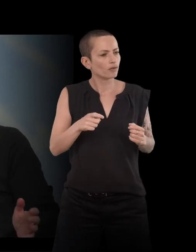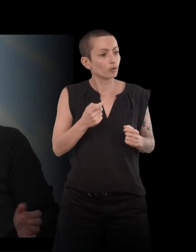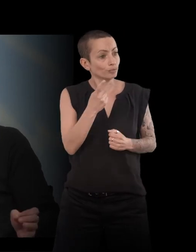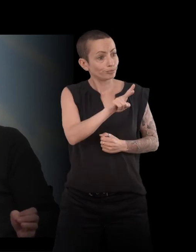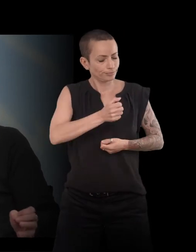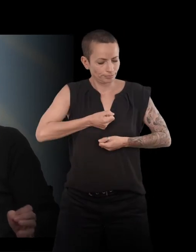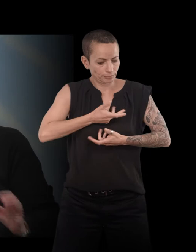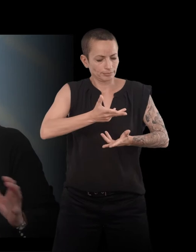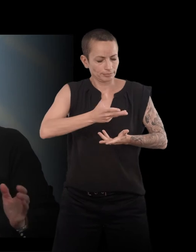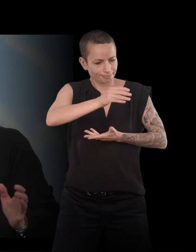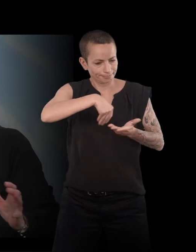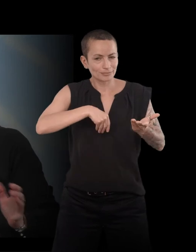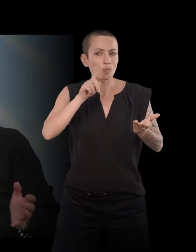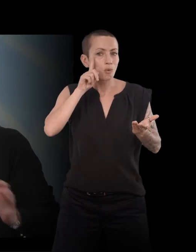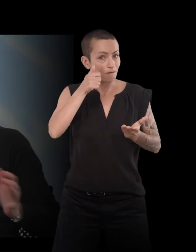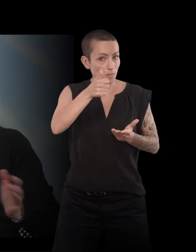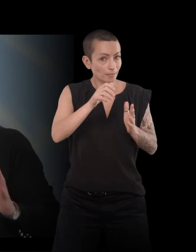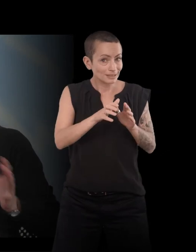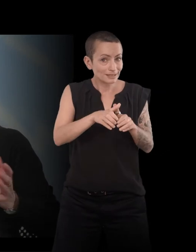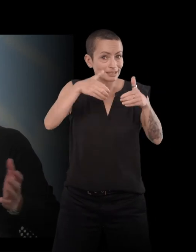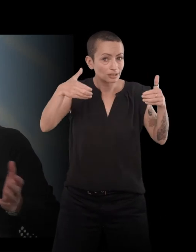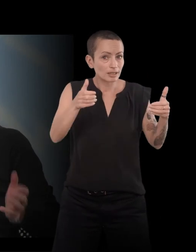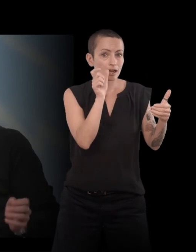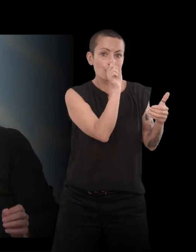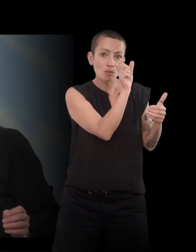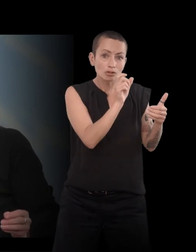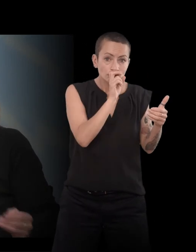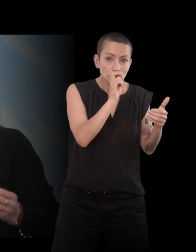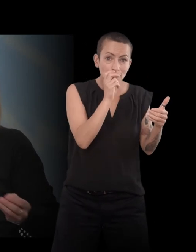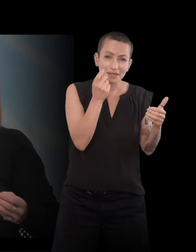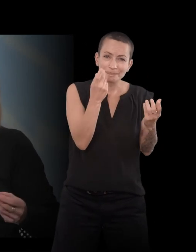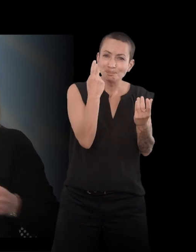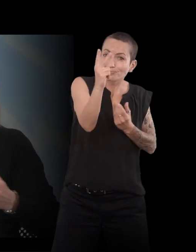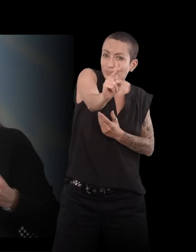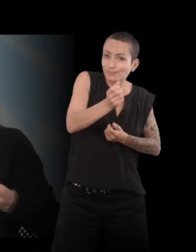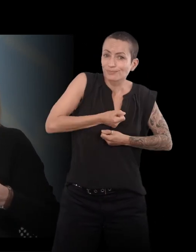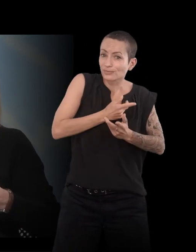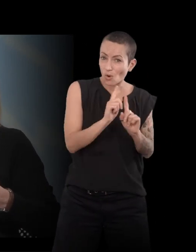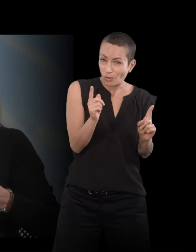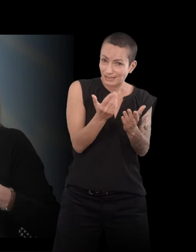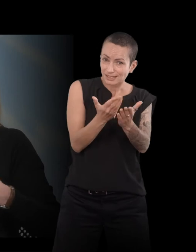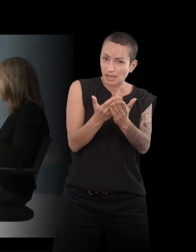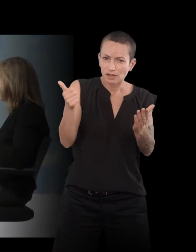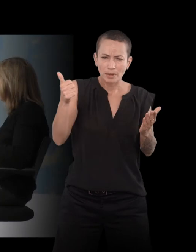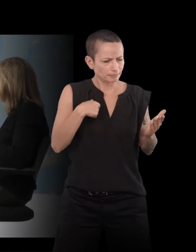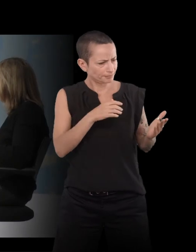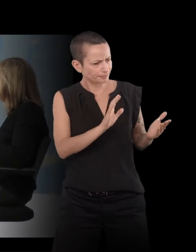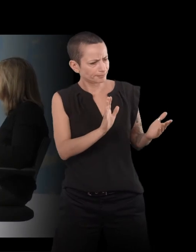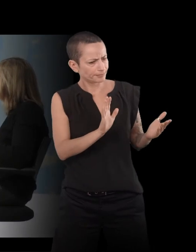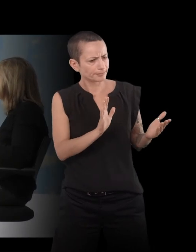chercher dans le dictionnaire des mots qui n'étaient pas forcément les vôtres, etc. Et il vous a dit… – Oui, ce n pas un mot à toi. – Écrivez-vous